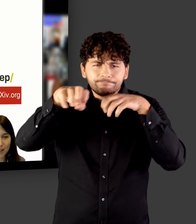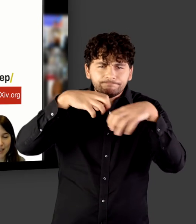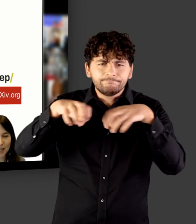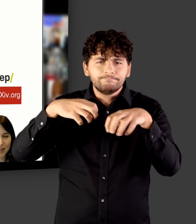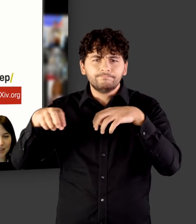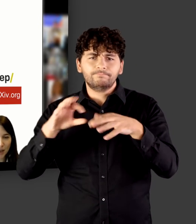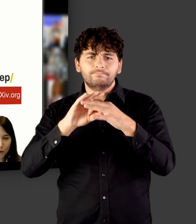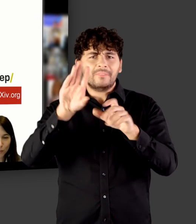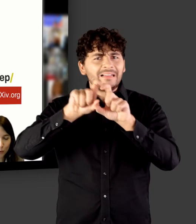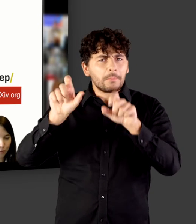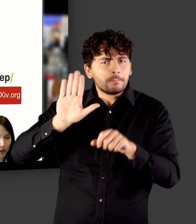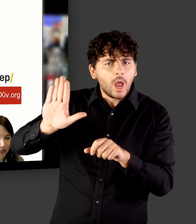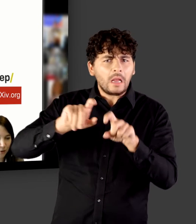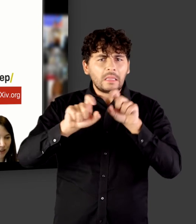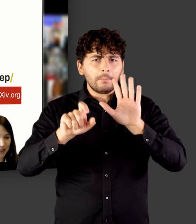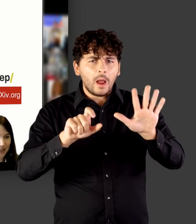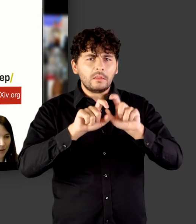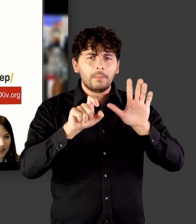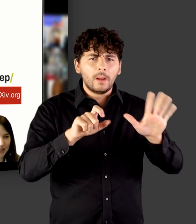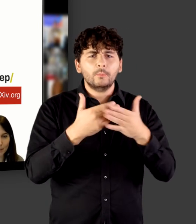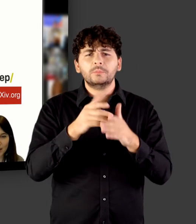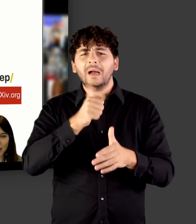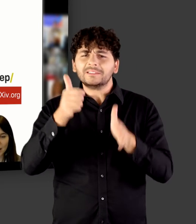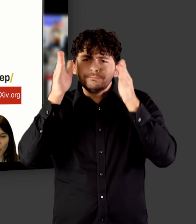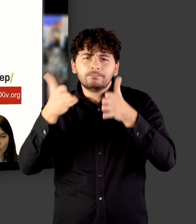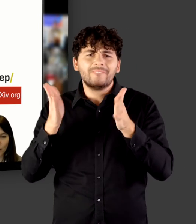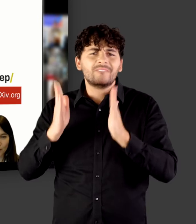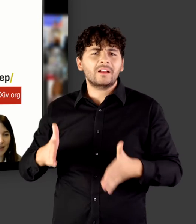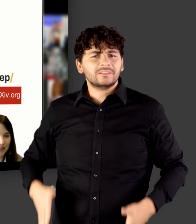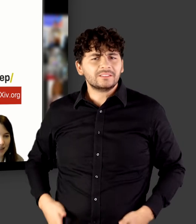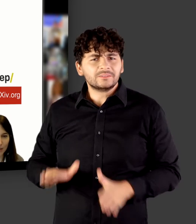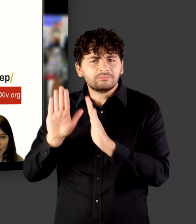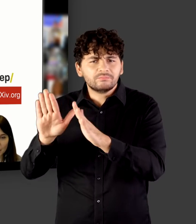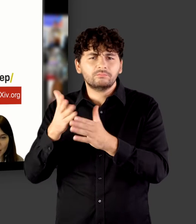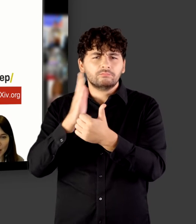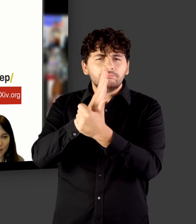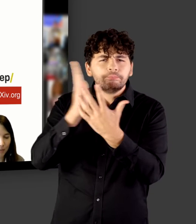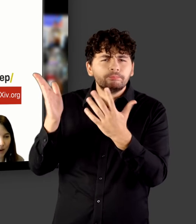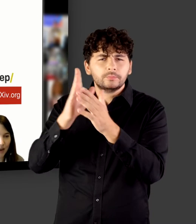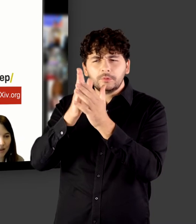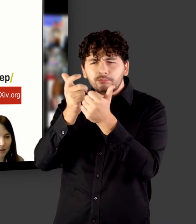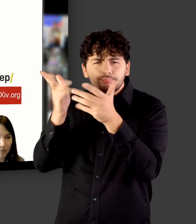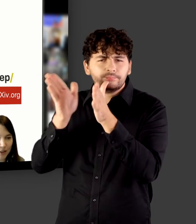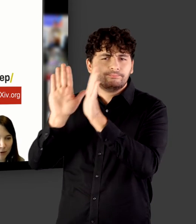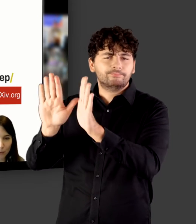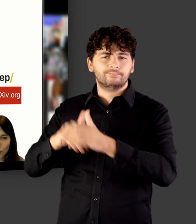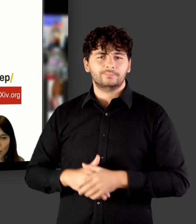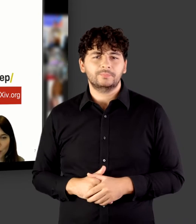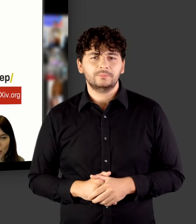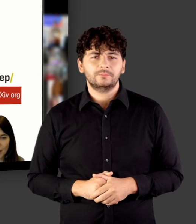dann eine thematische Bündelung statt. Also die sind meistens dann basiert auf Fachdisziplinen. Ich habe ein paar mit auf die Folie gestellt.